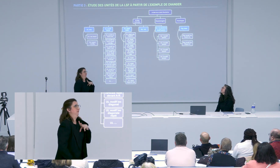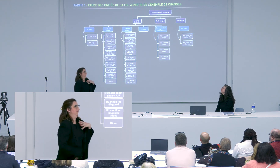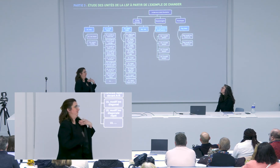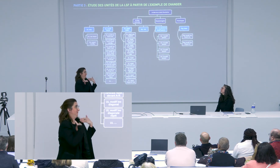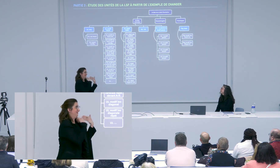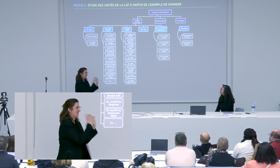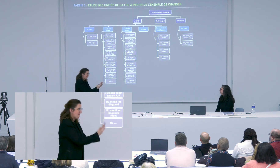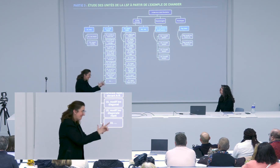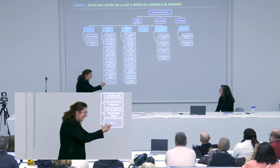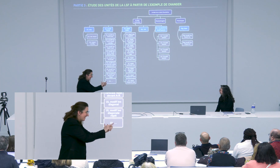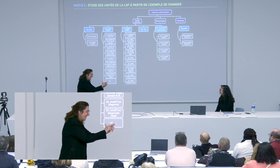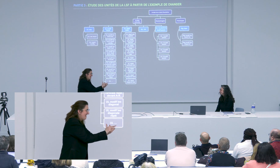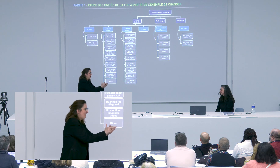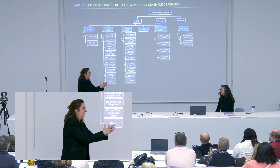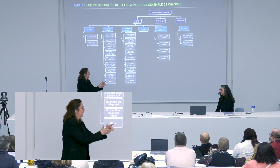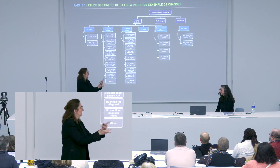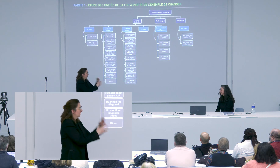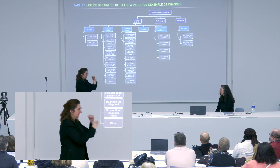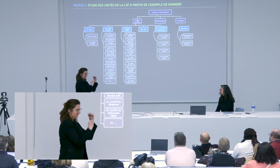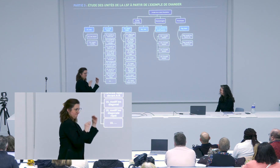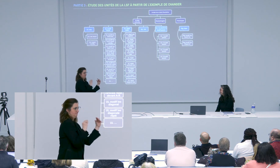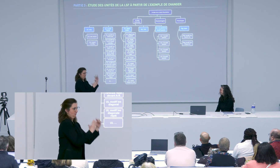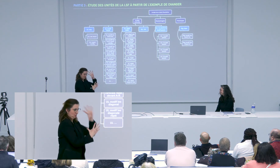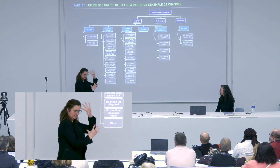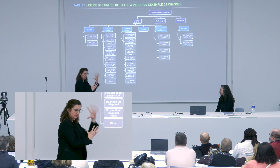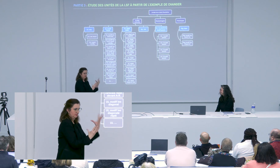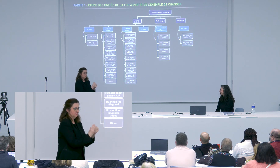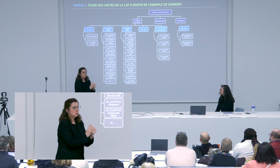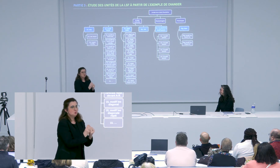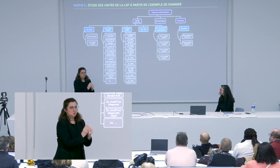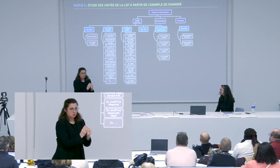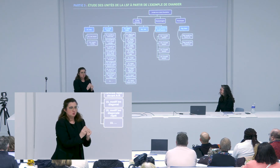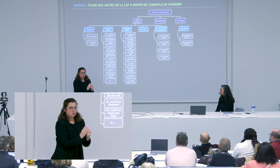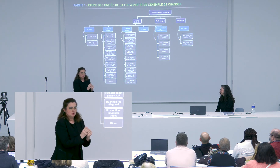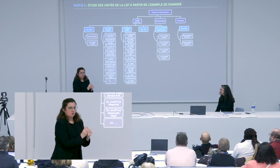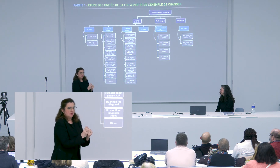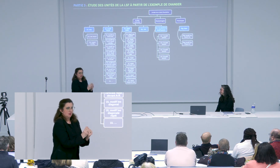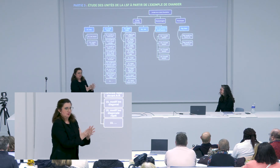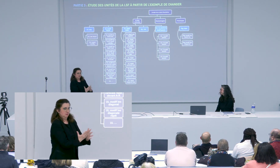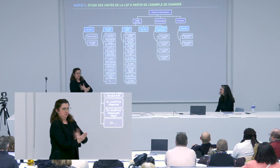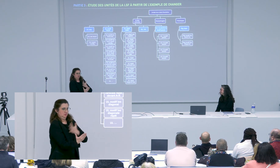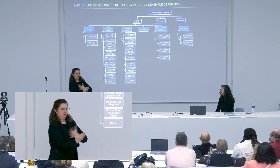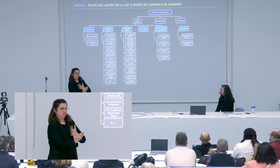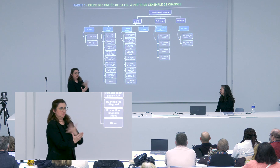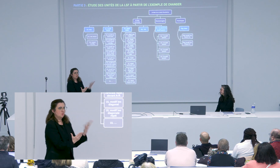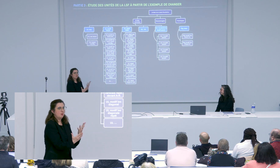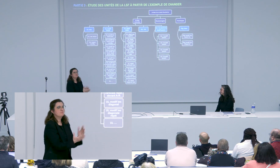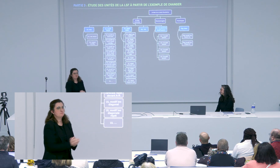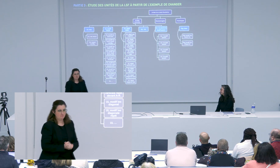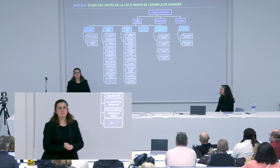bien entendu que je suis fière de toi de ton parcours de cette belle thèse